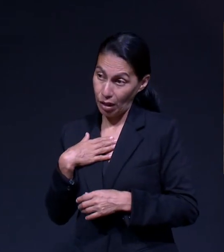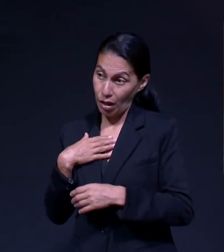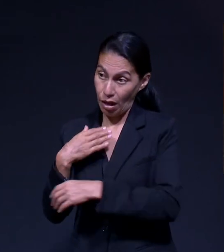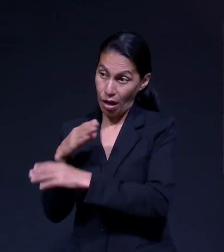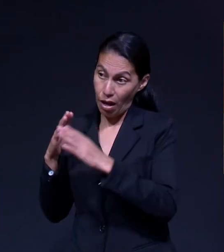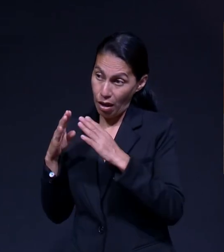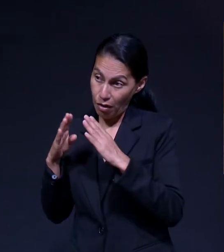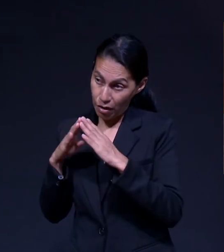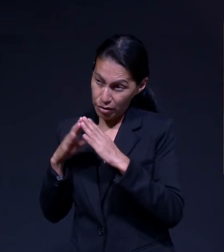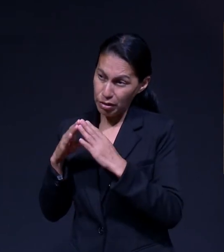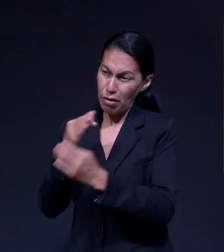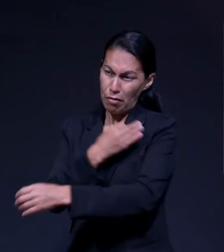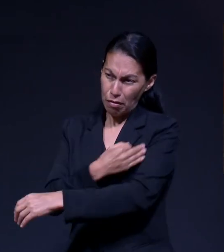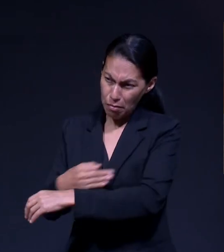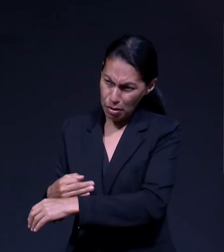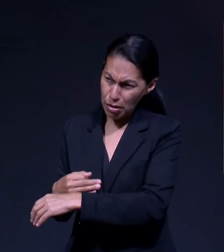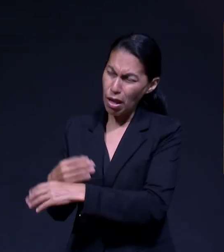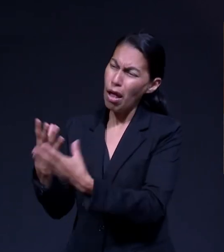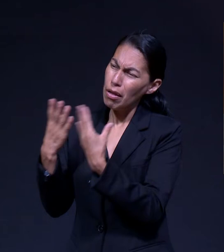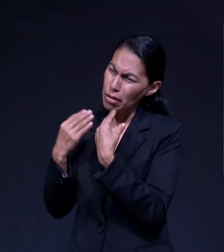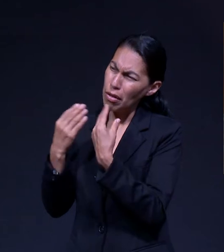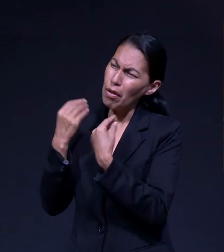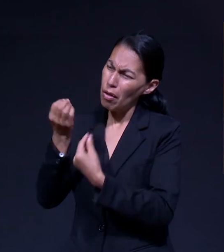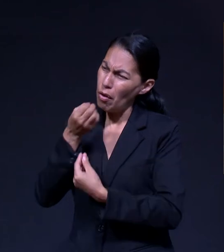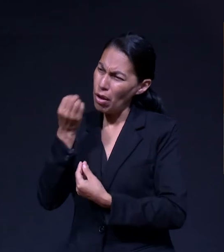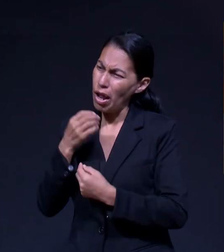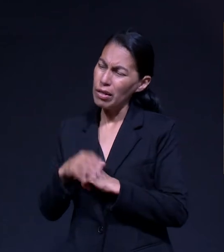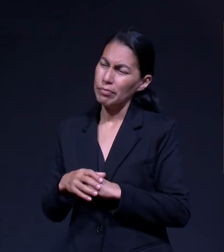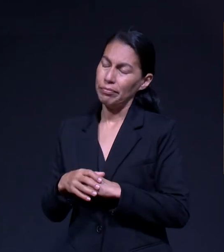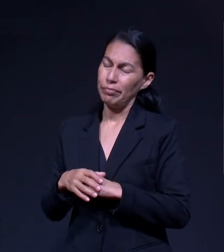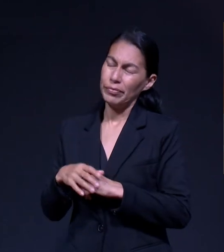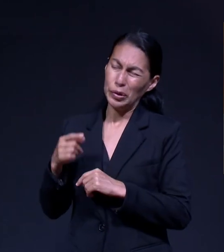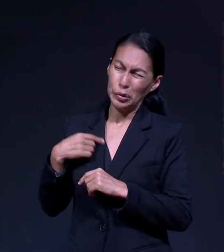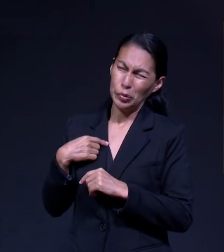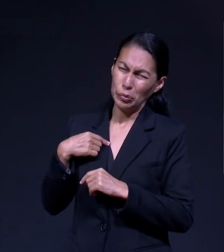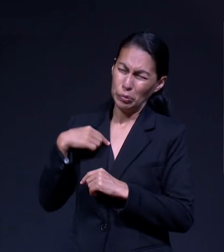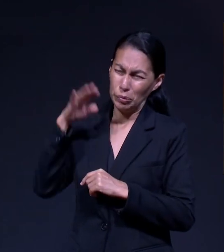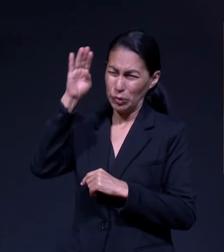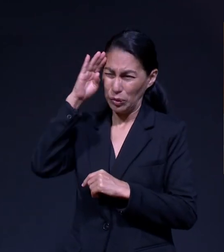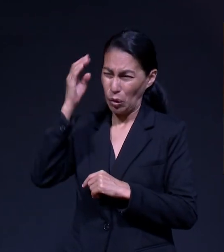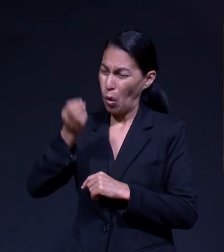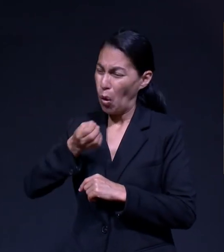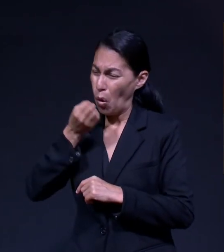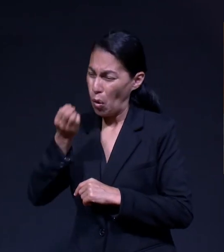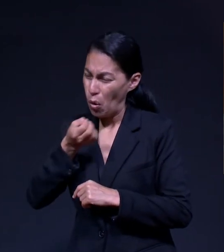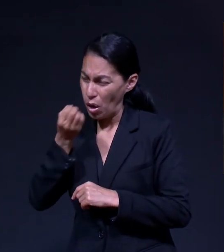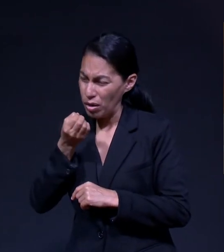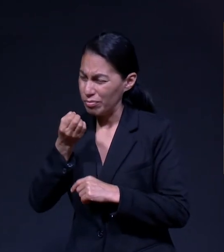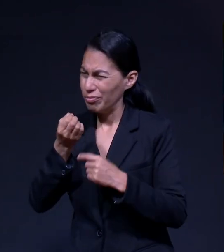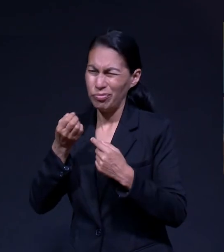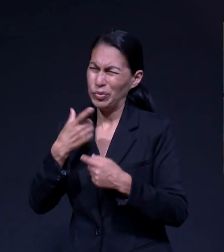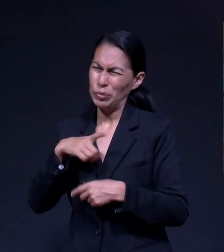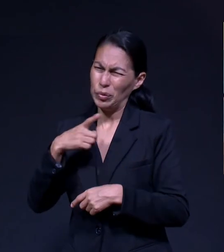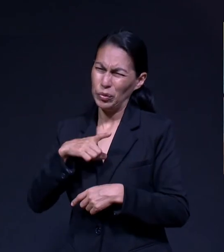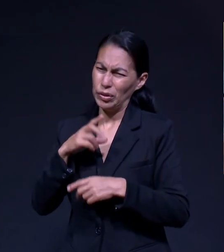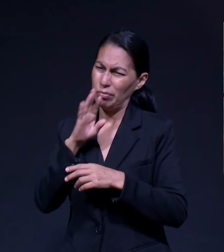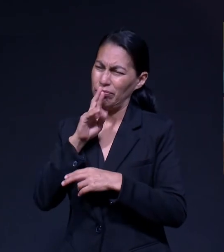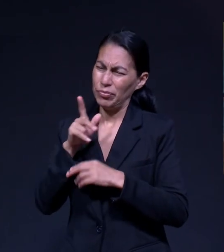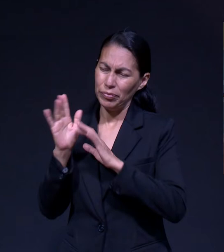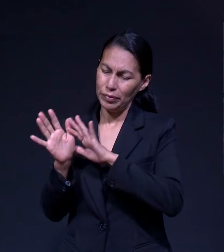decir, hablar con Dios Que a veces nos acostumbramos a decir la palabra orar y nos olvidamos de su significado Pero veía siempre a mi